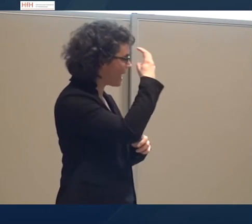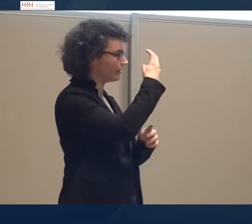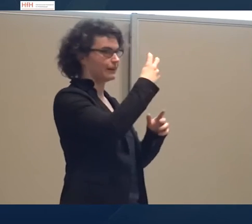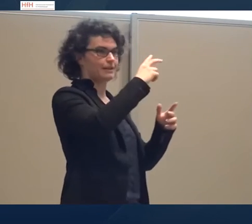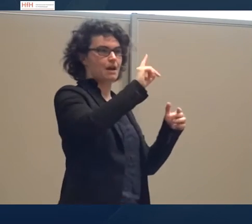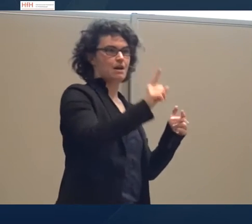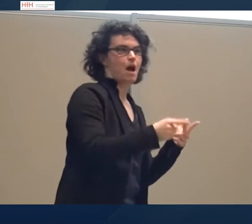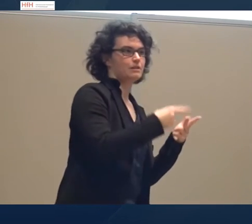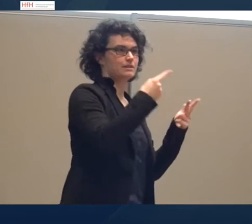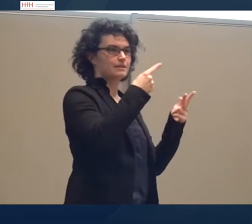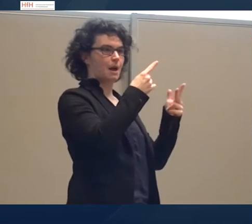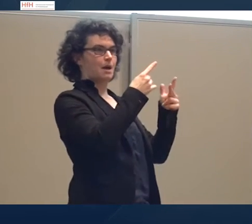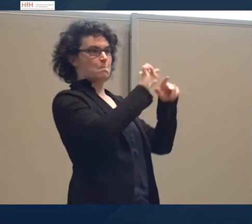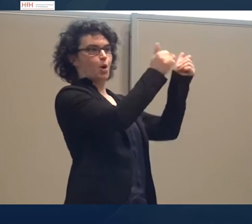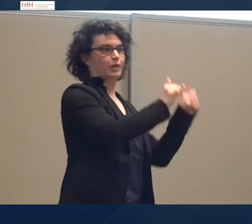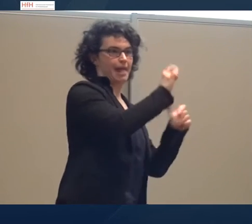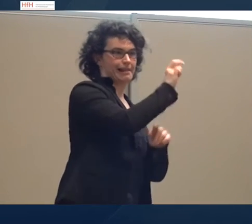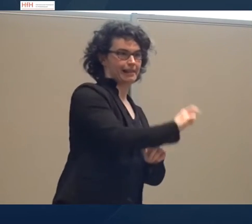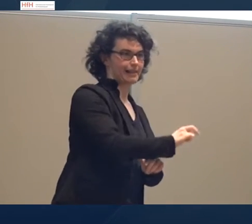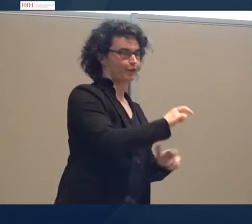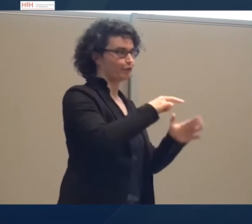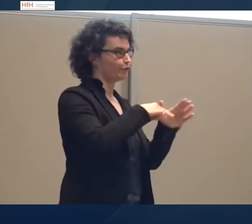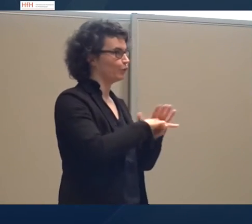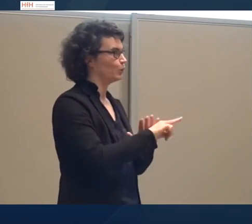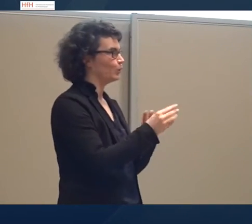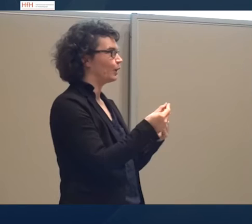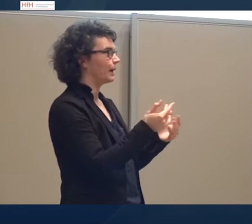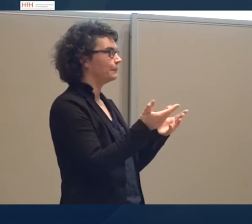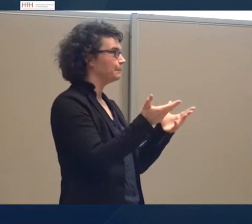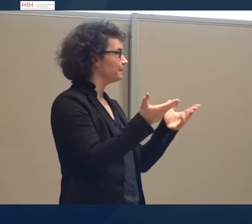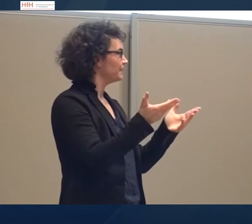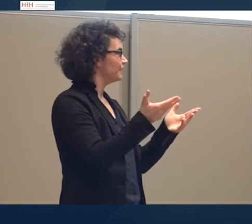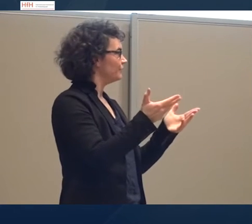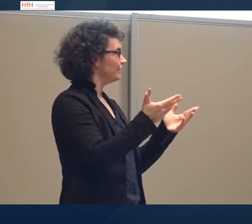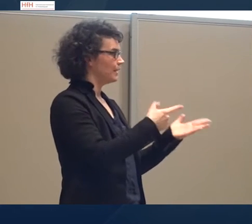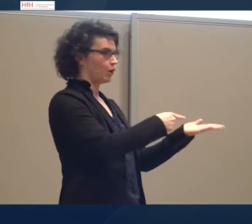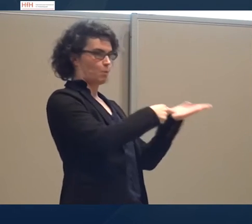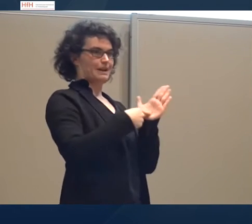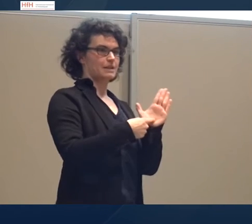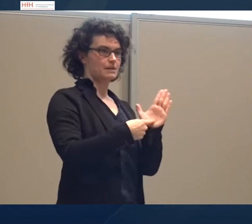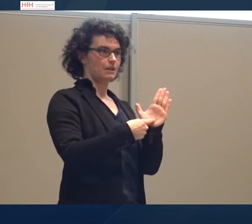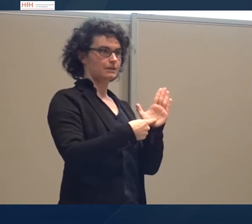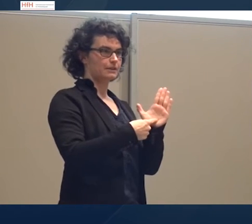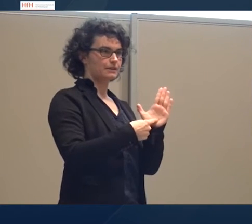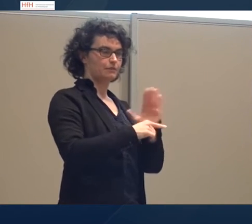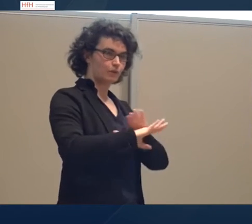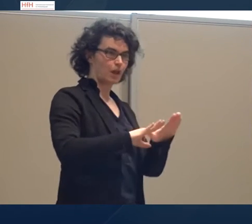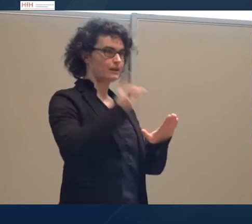Modell für die Repräsentanz aller Gehörlosen hier in der